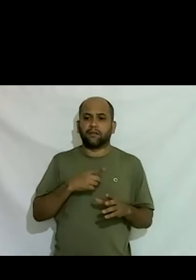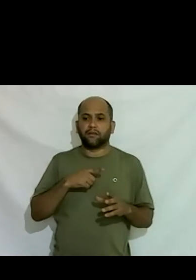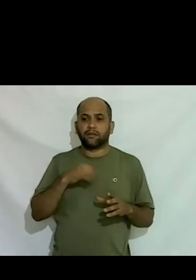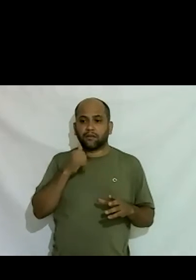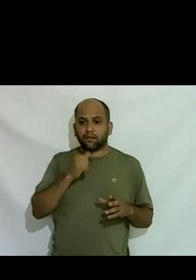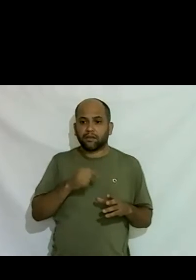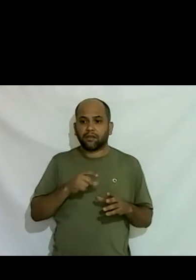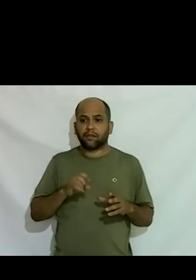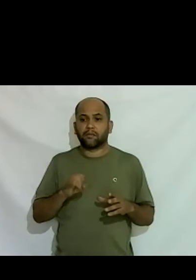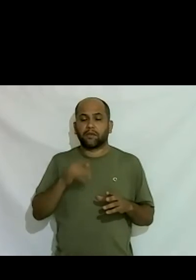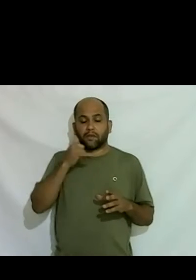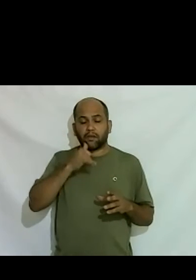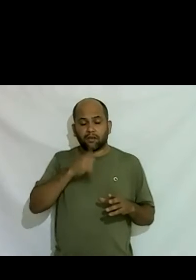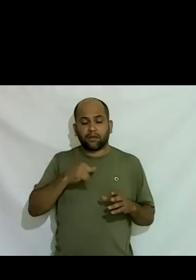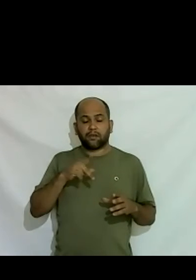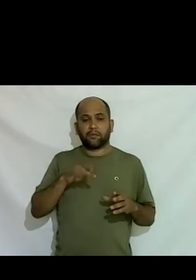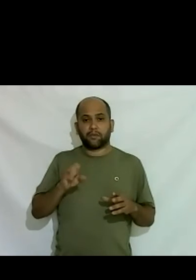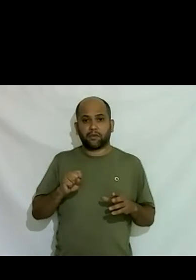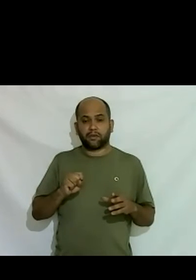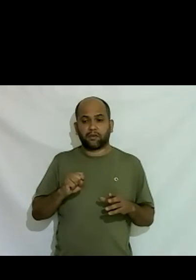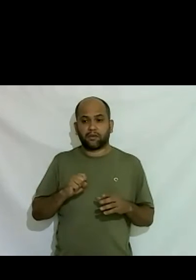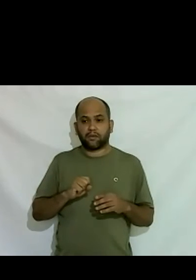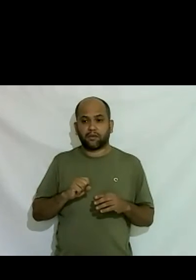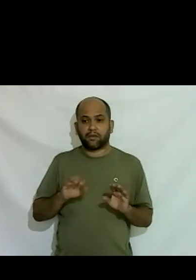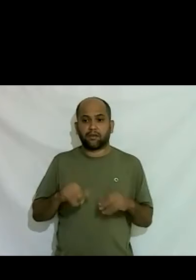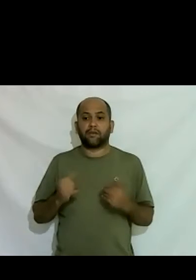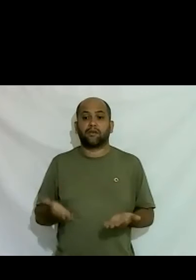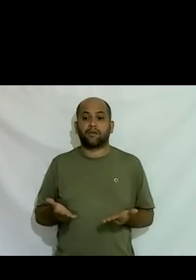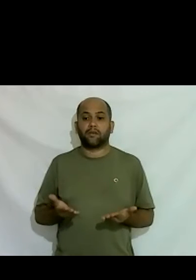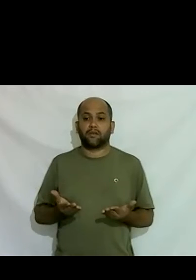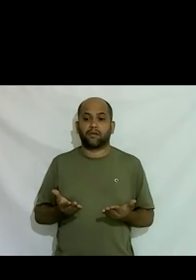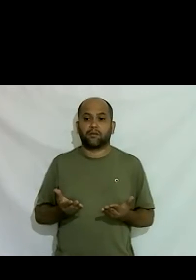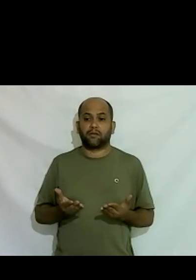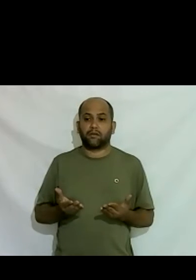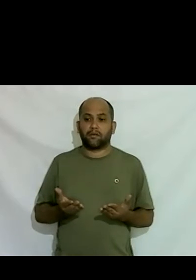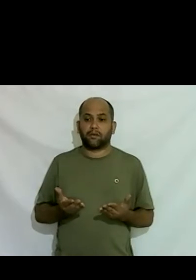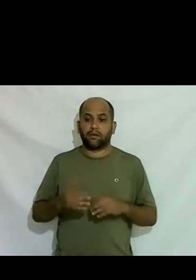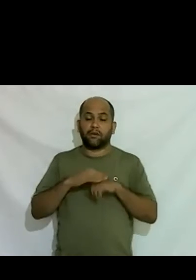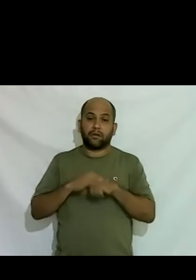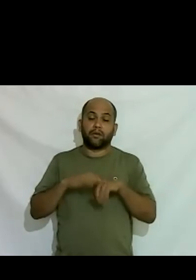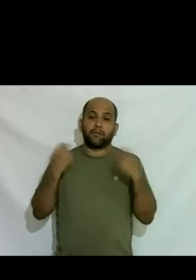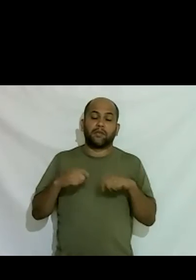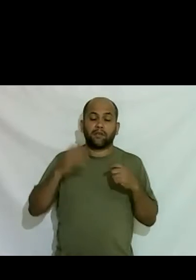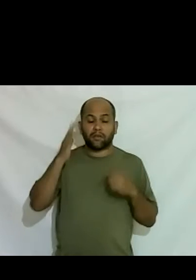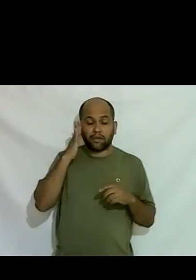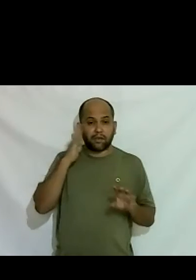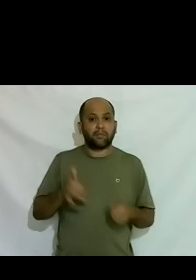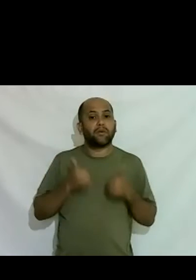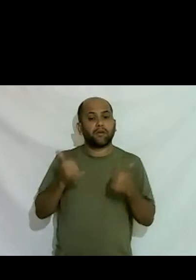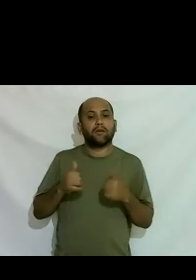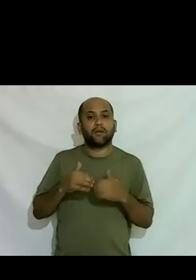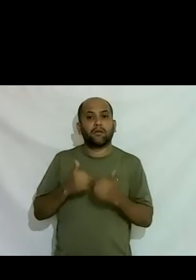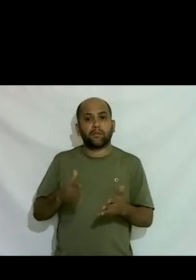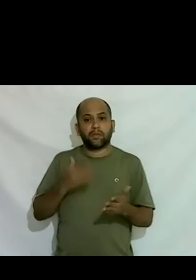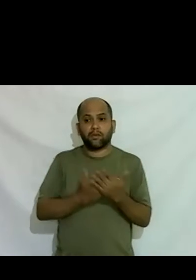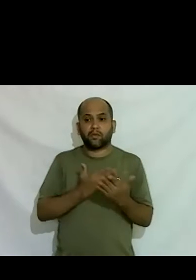lésbica são mulheres que gostam de mulheres né então eu falei eu preciso entender melhor esse assunto e aí eu comecei a